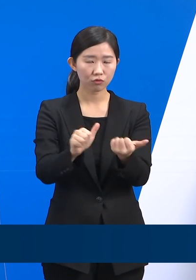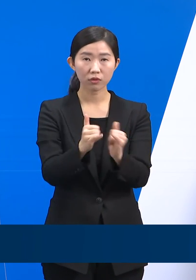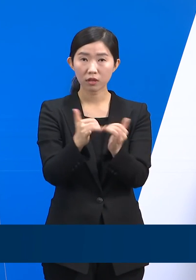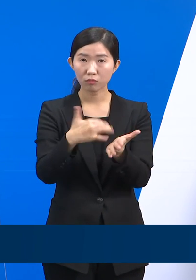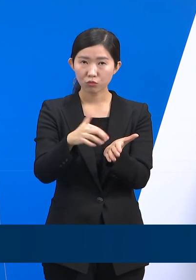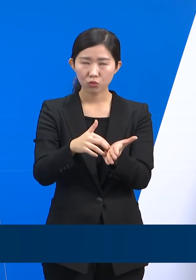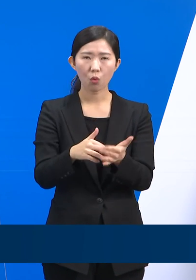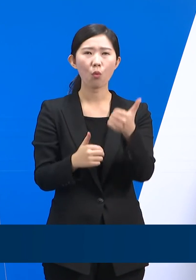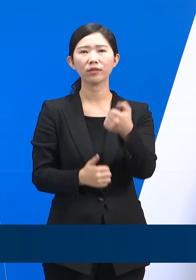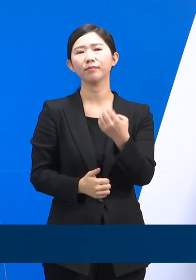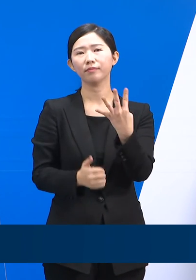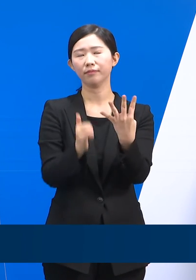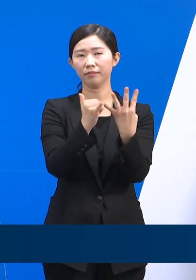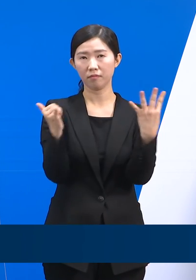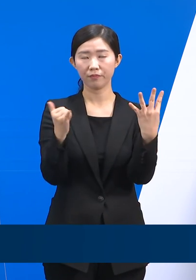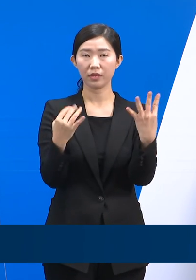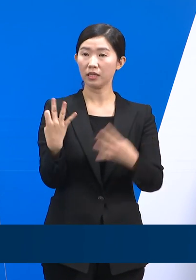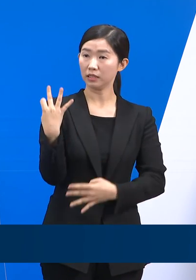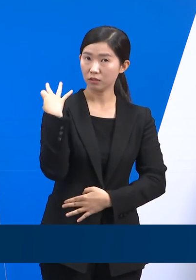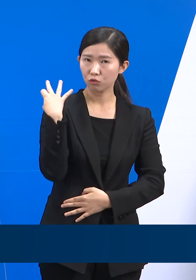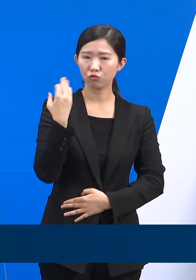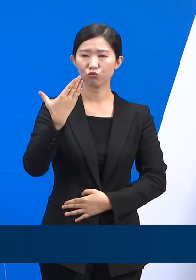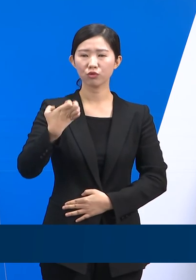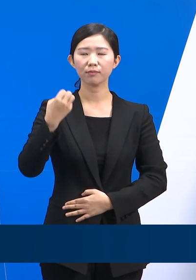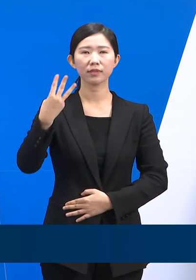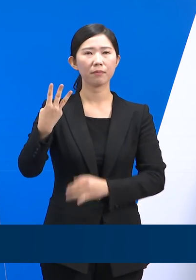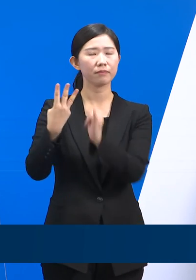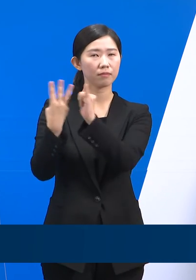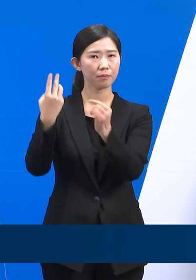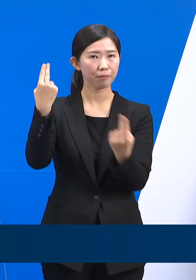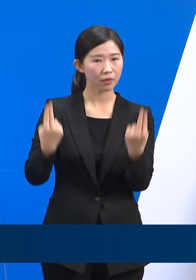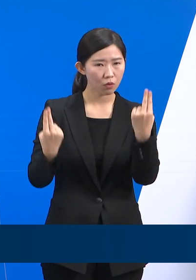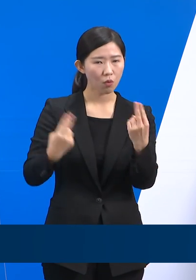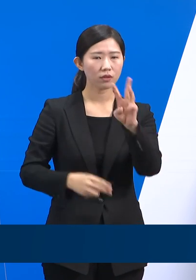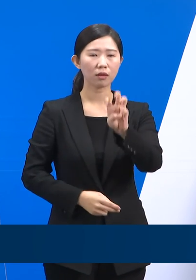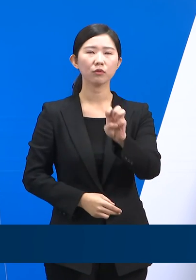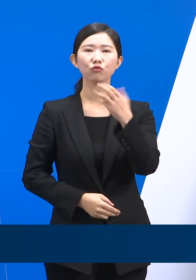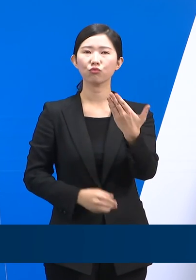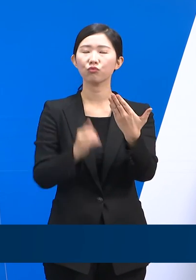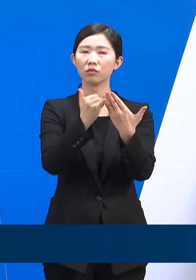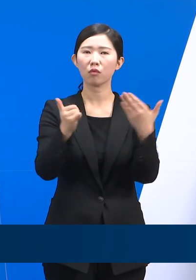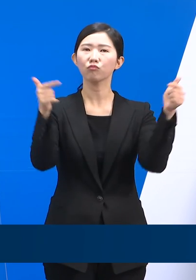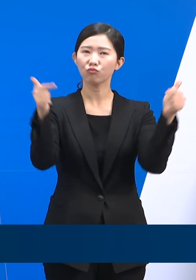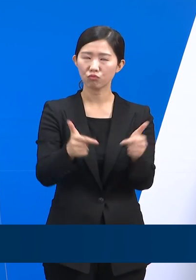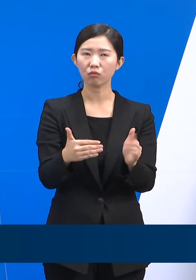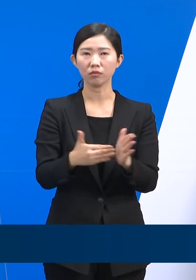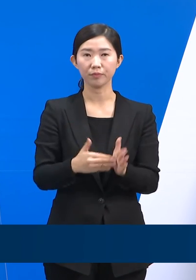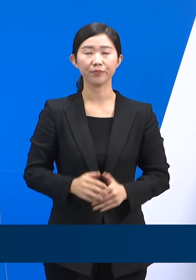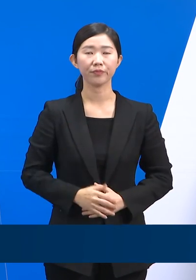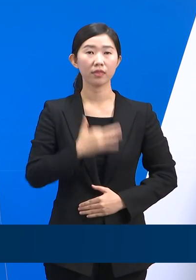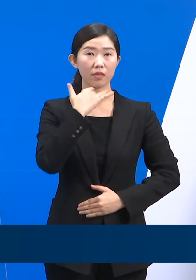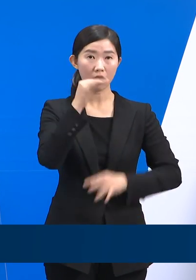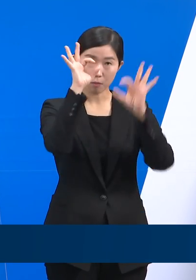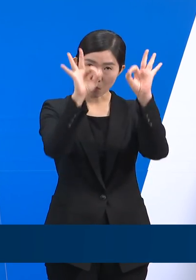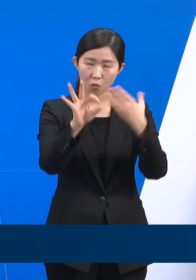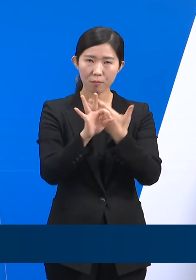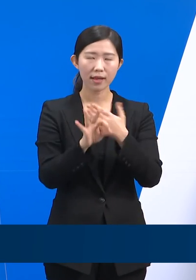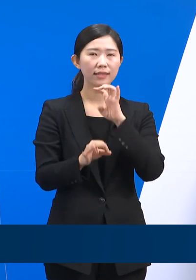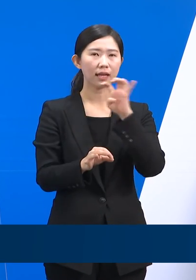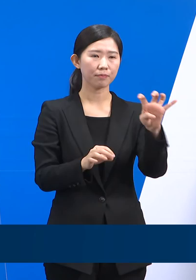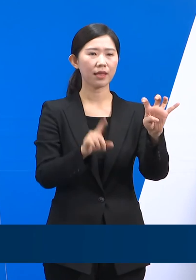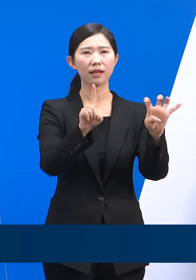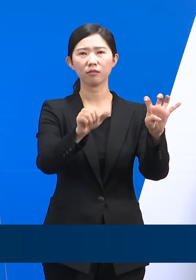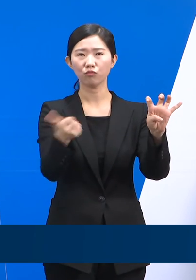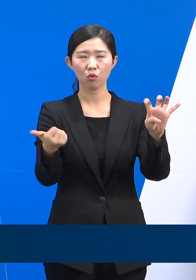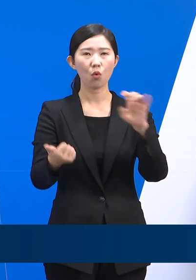54명으로 전주 93명 대비 39명 감소하였습니다. 연령별로는 40대 1명,